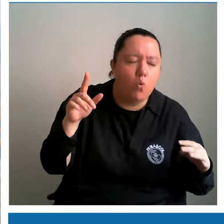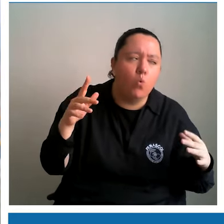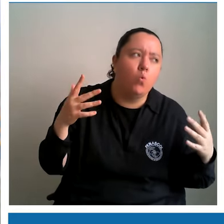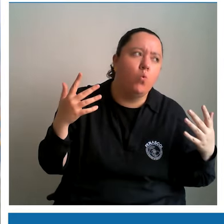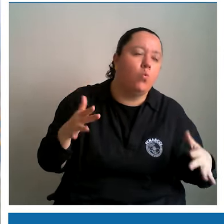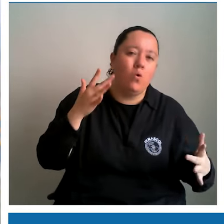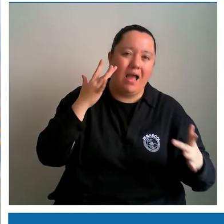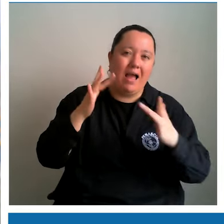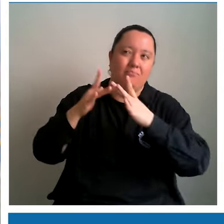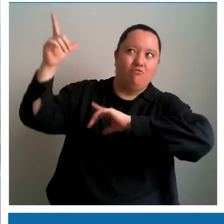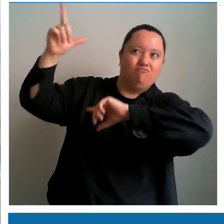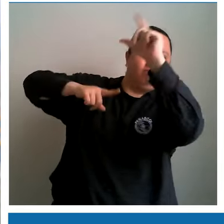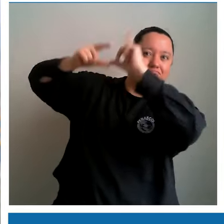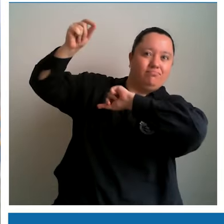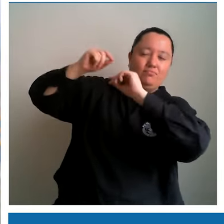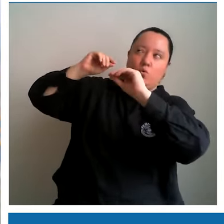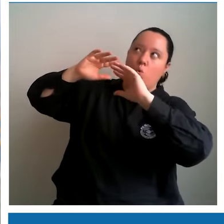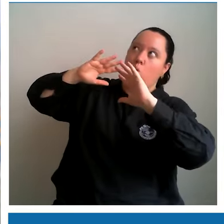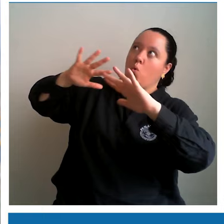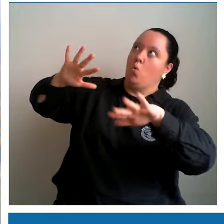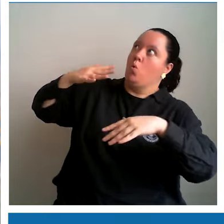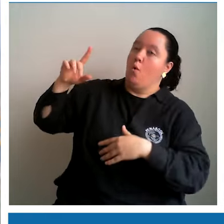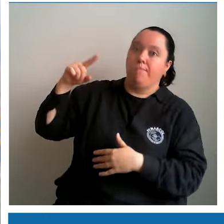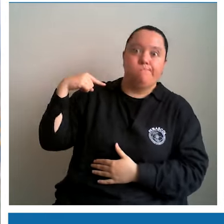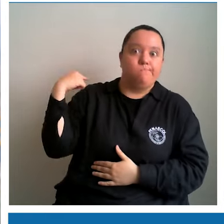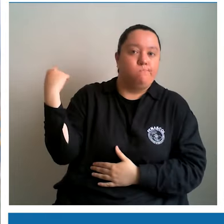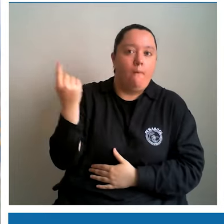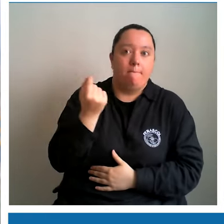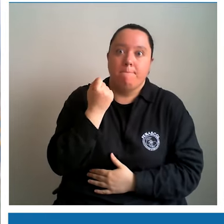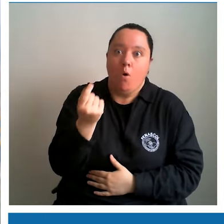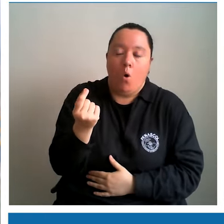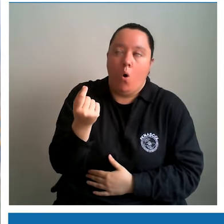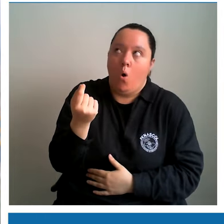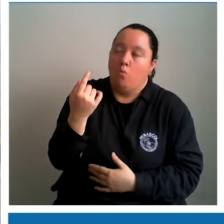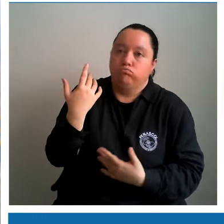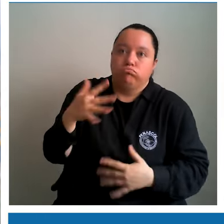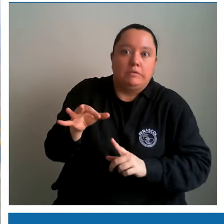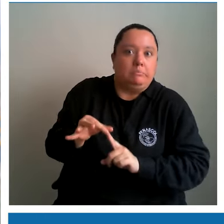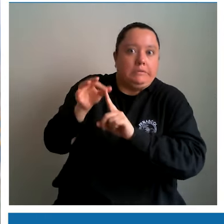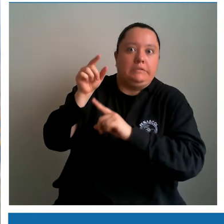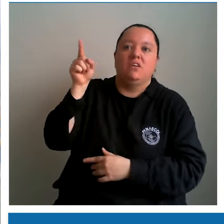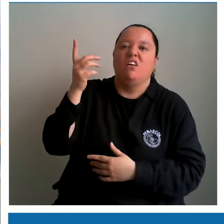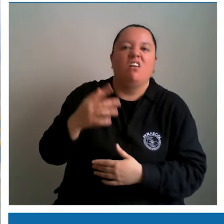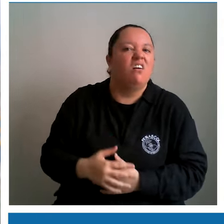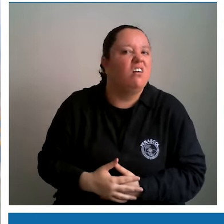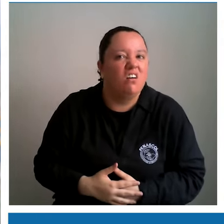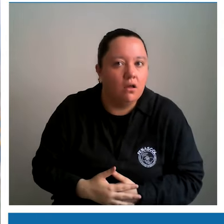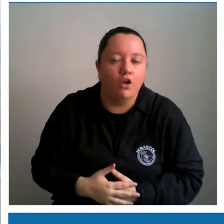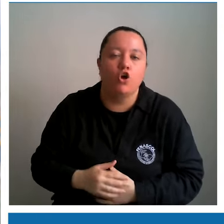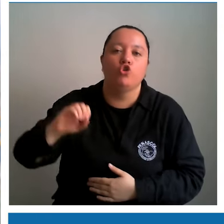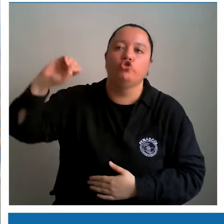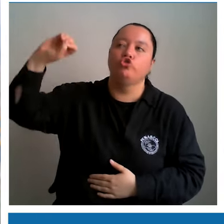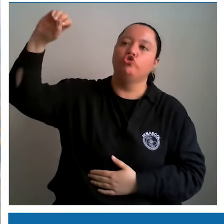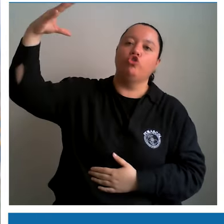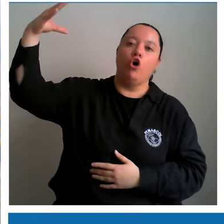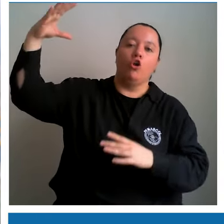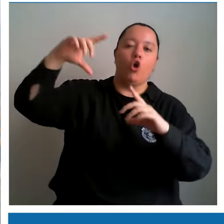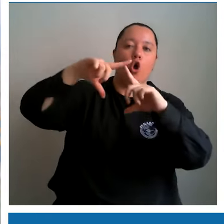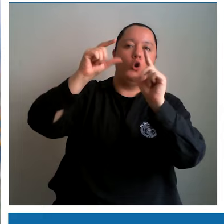de un evento astronómico muy particular y escaso. Tendremos un eclipse de sol que será visible